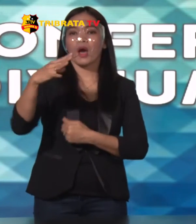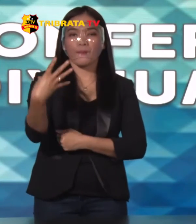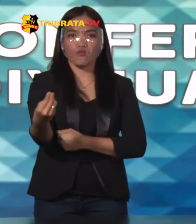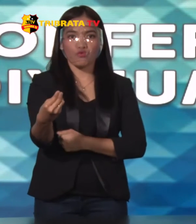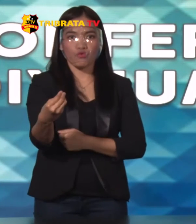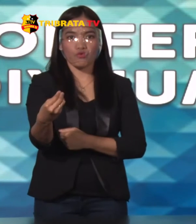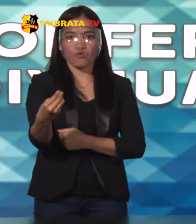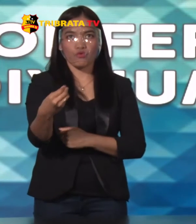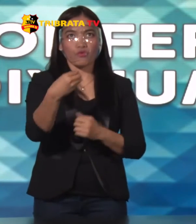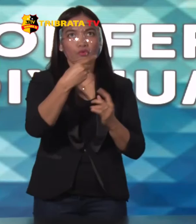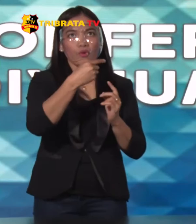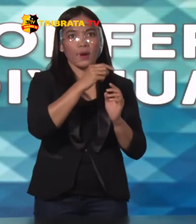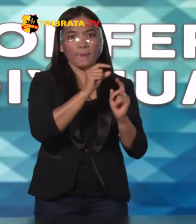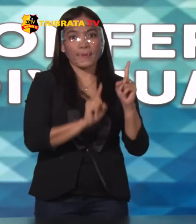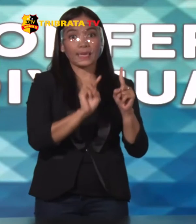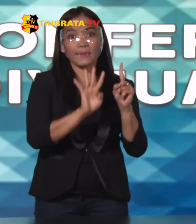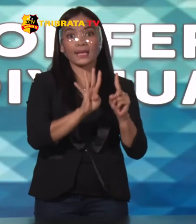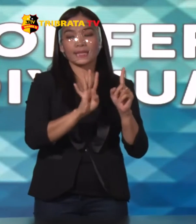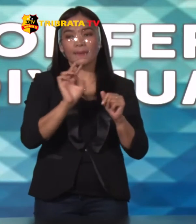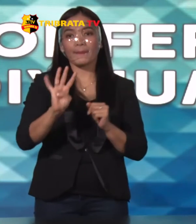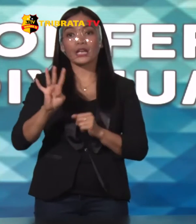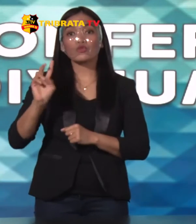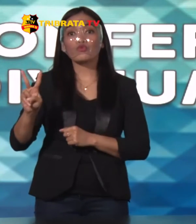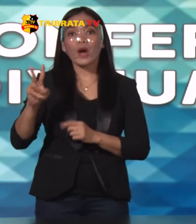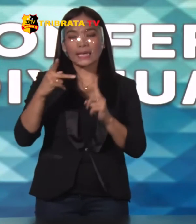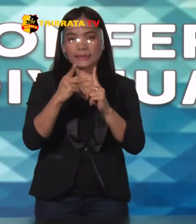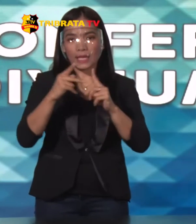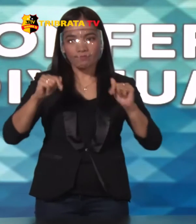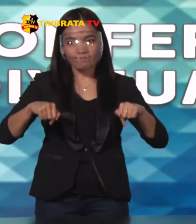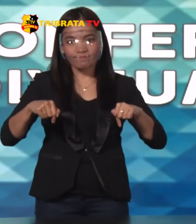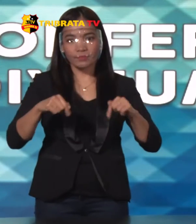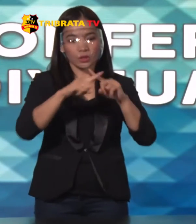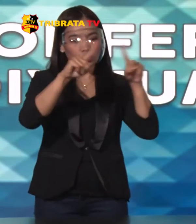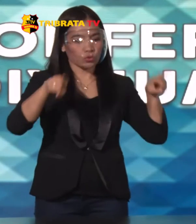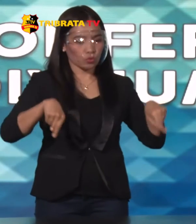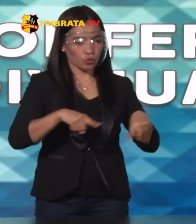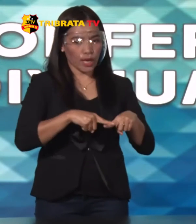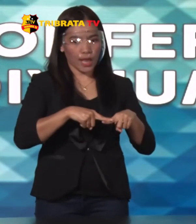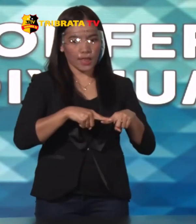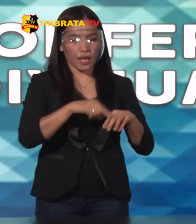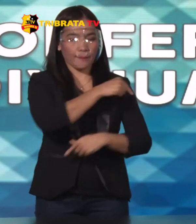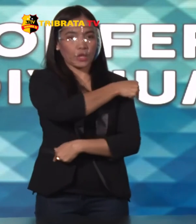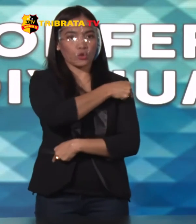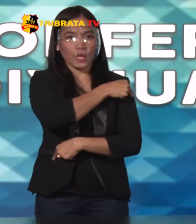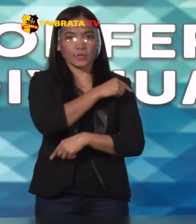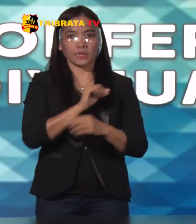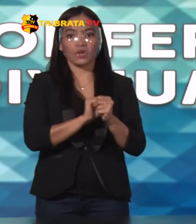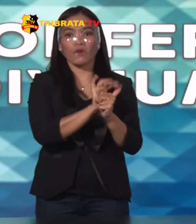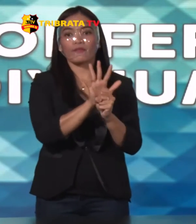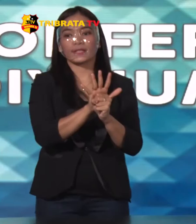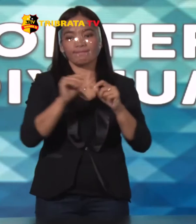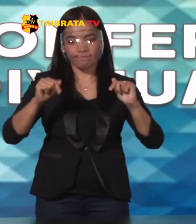1442 Hijriah ini Sesuai dengan surat edaran dari Satgas COVID-19